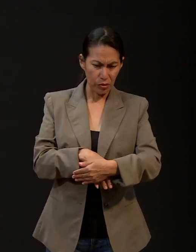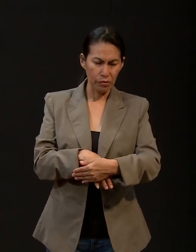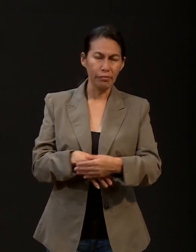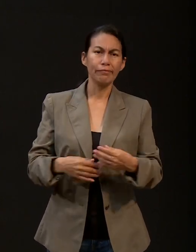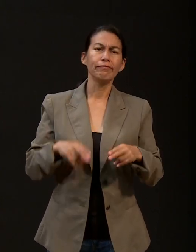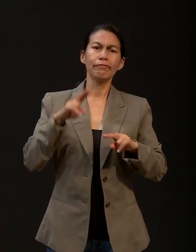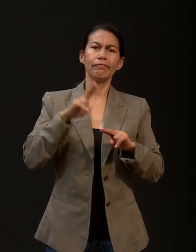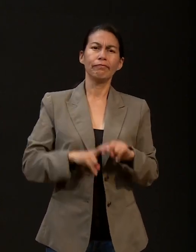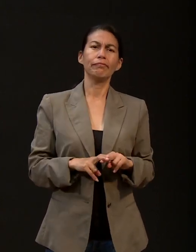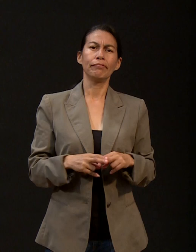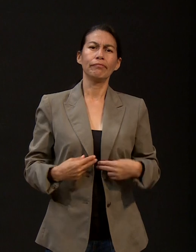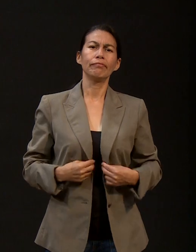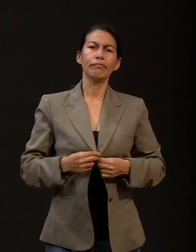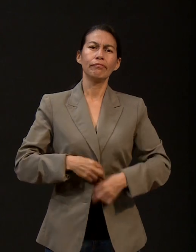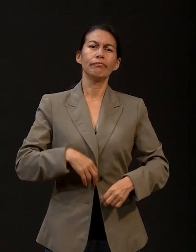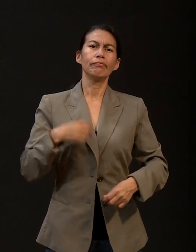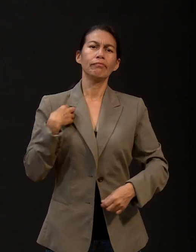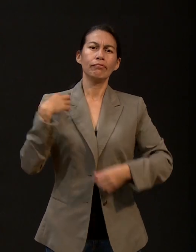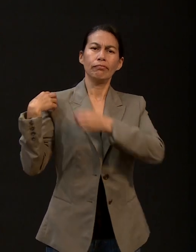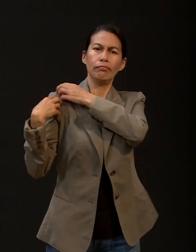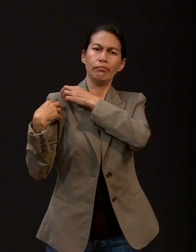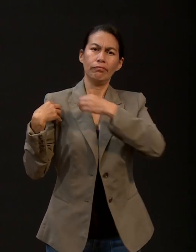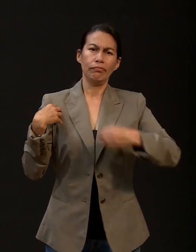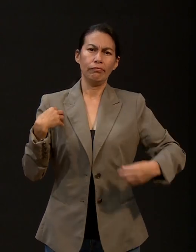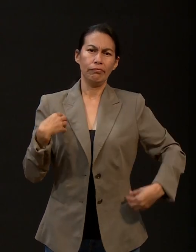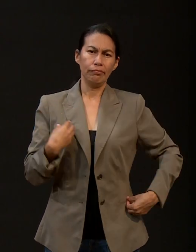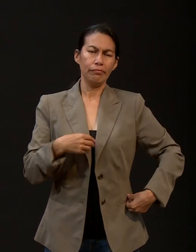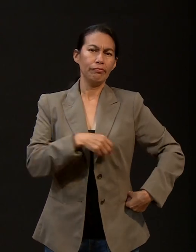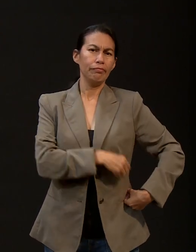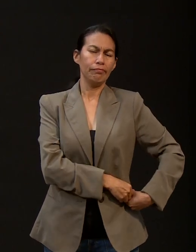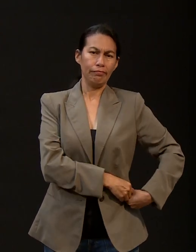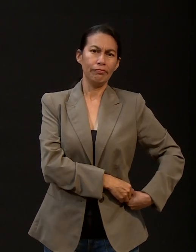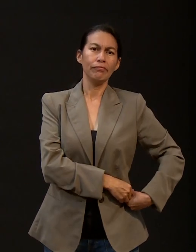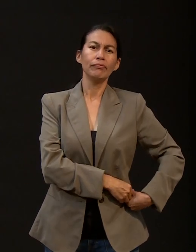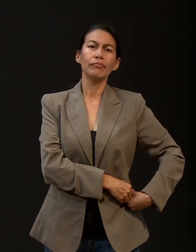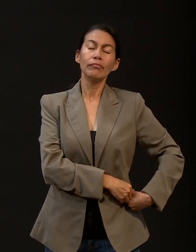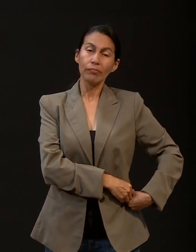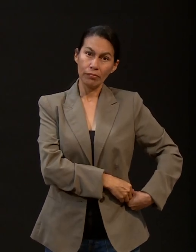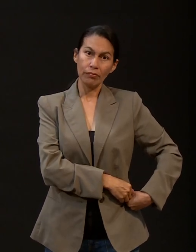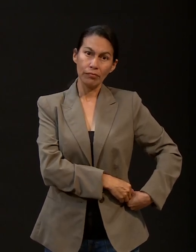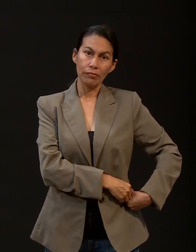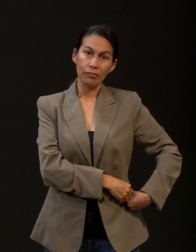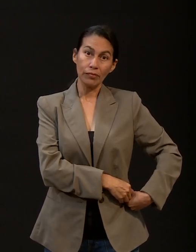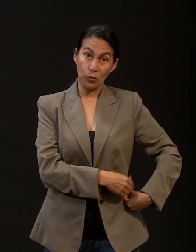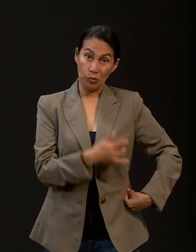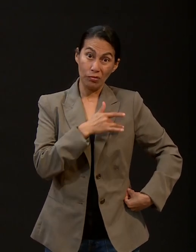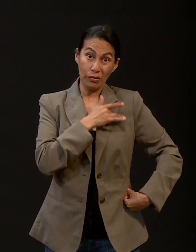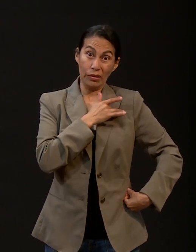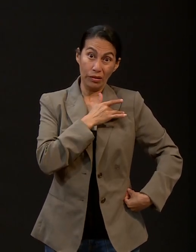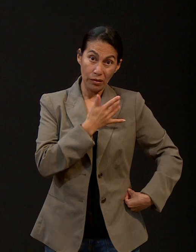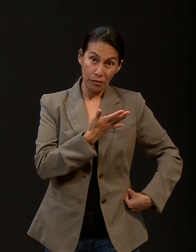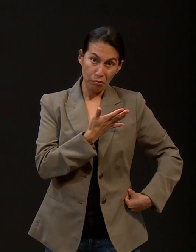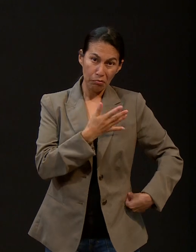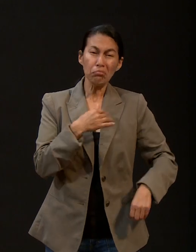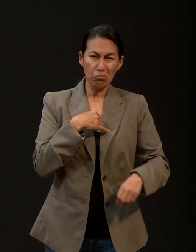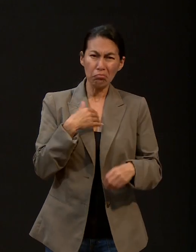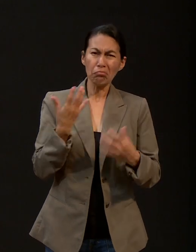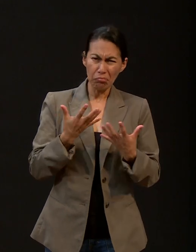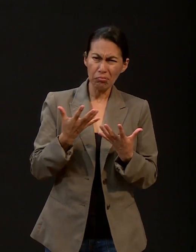Sentarme y colocarme, o sea, sentarme en un espacio adecuado y colocarme el cinturón de seguridad. Y así